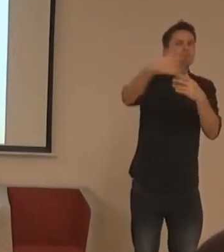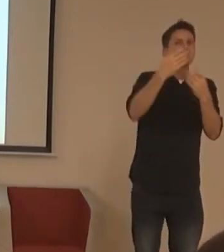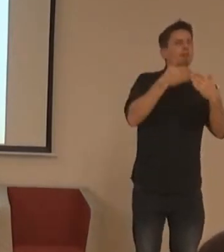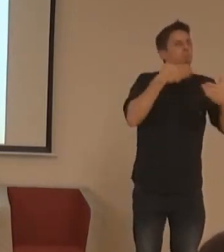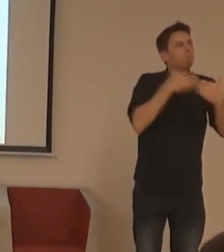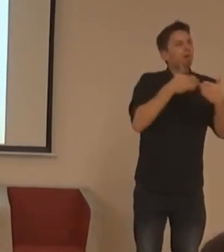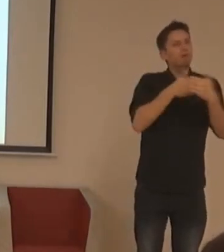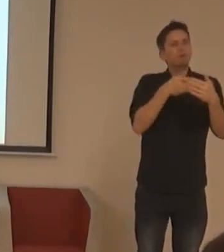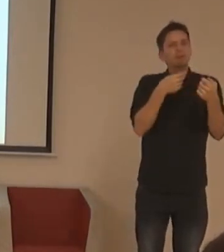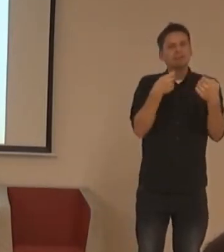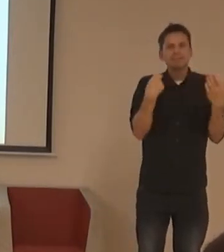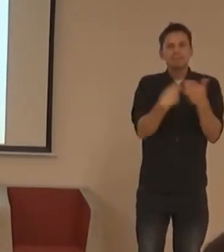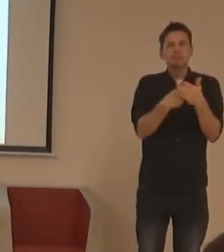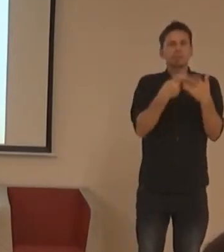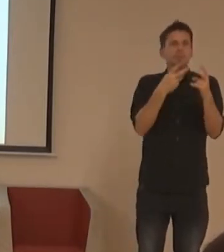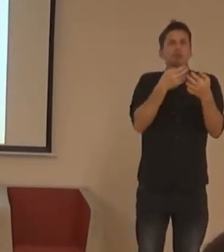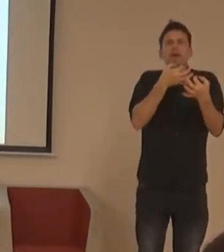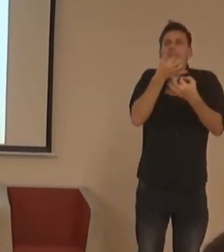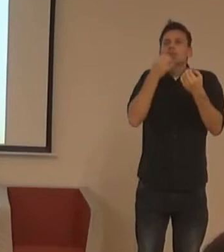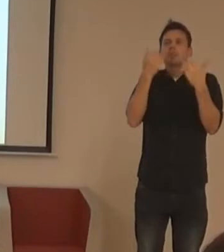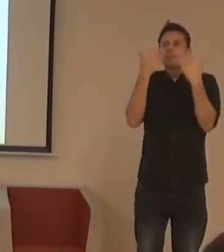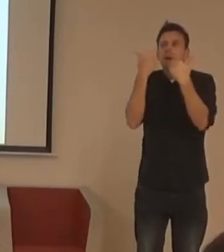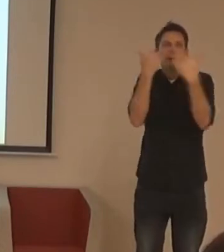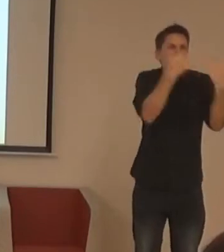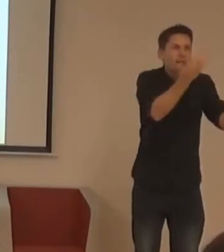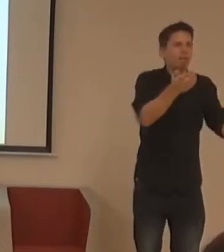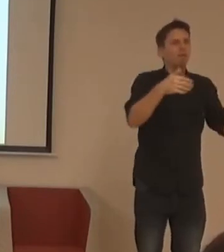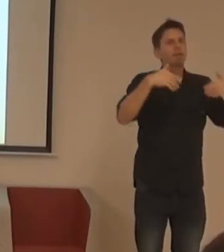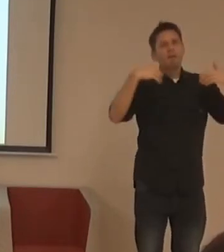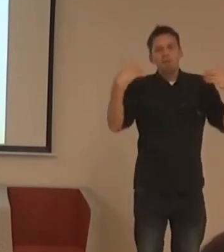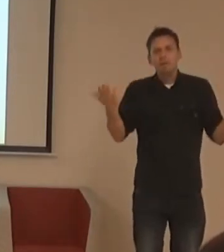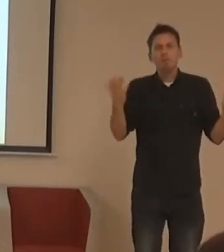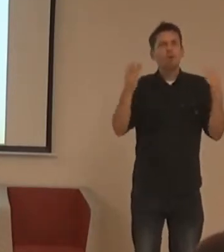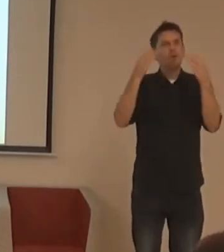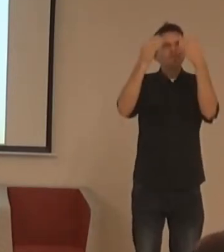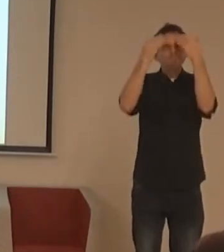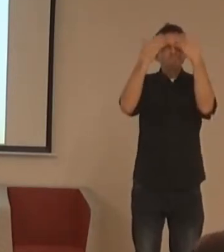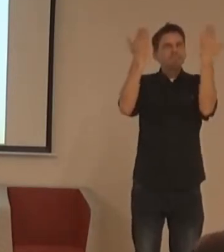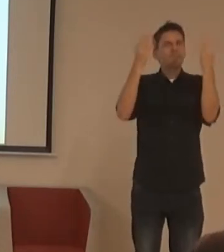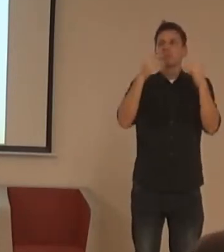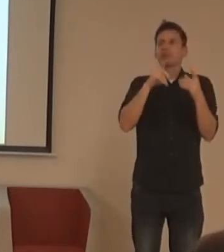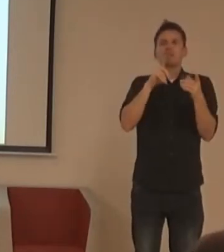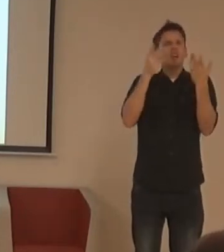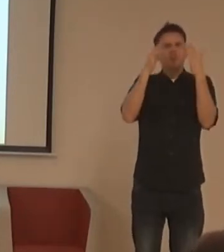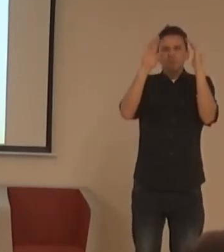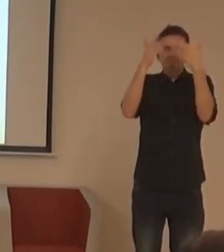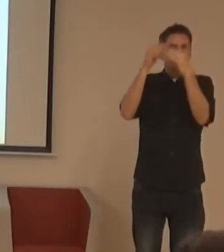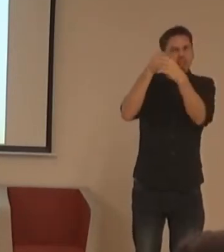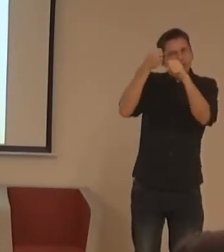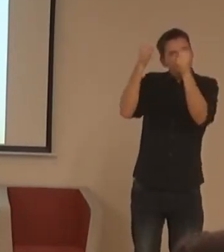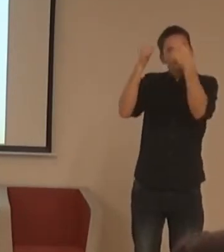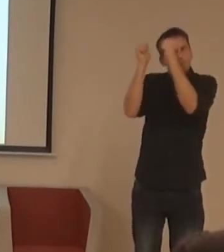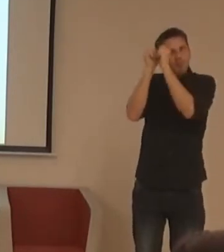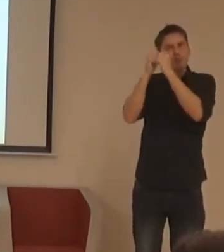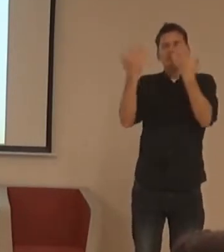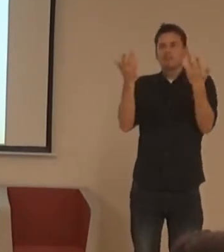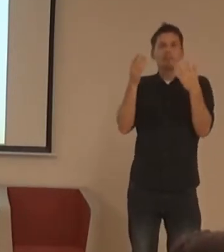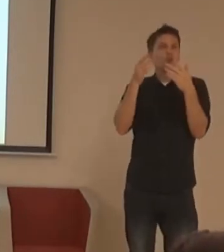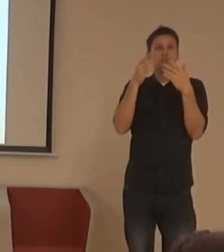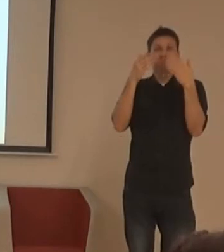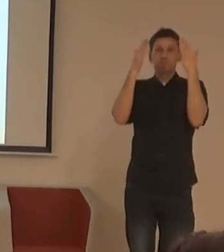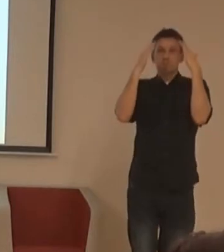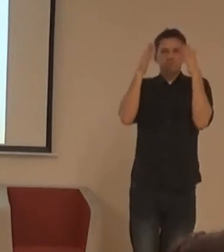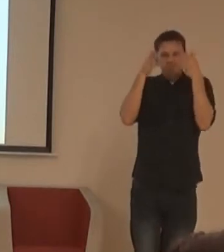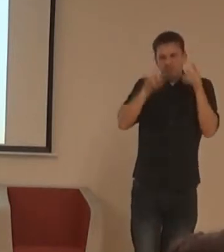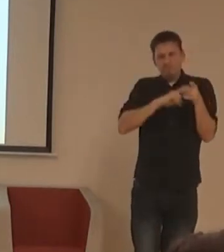nebo nedostatečně otevřenou myslí zažíváme my všichni, nejenom lidi, kteří jsou neslyšící nebo kteří mají